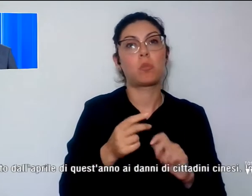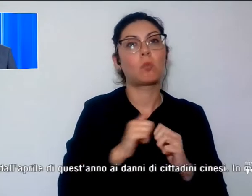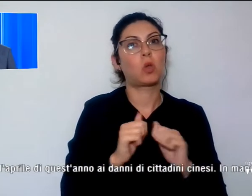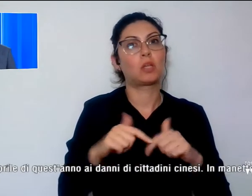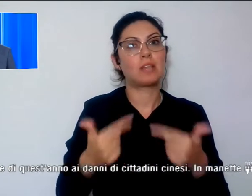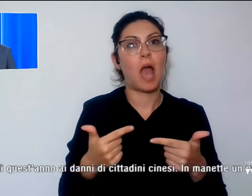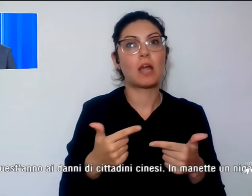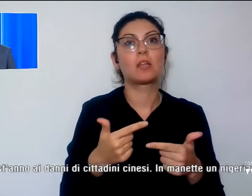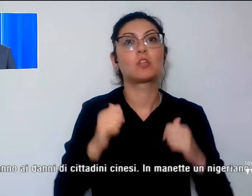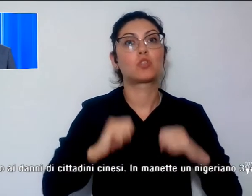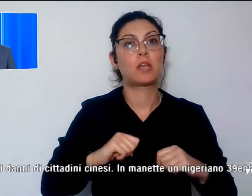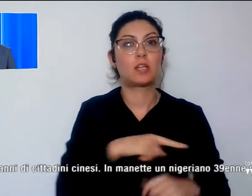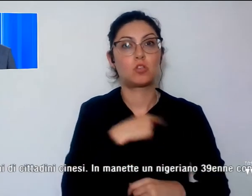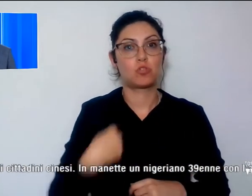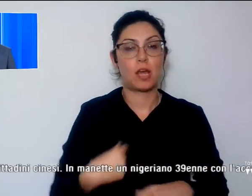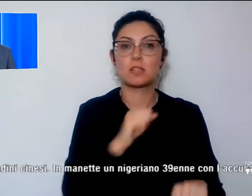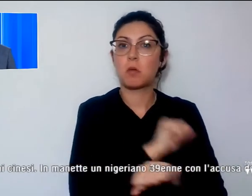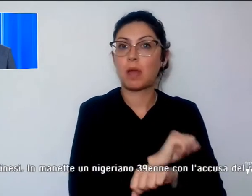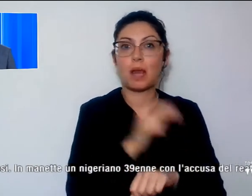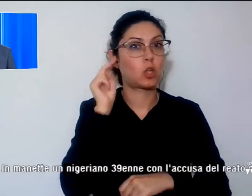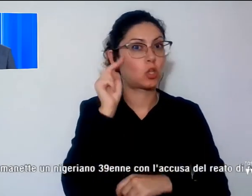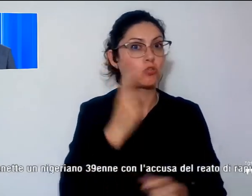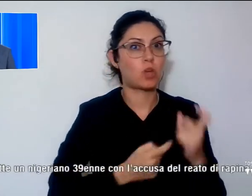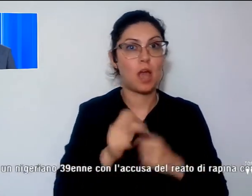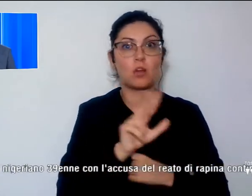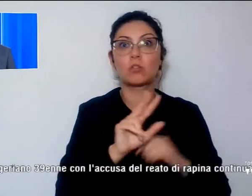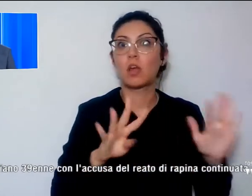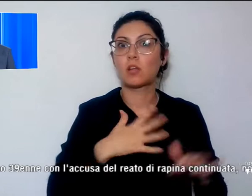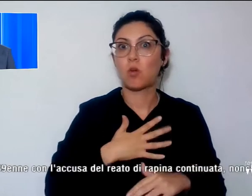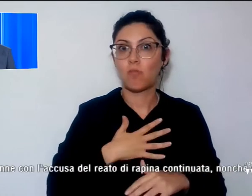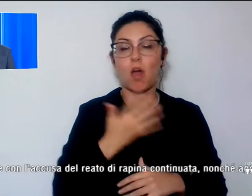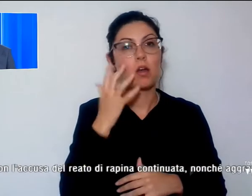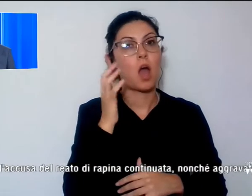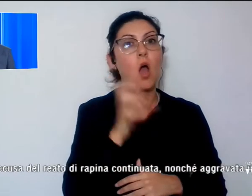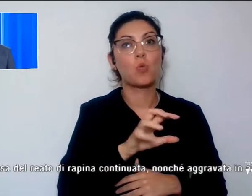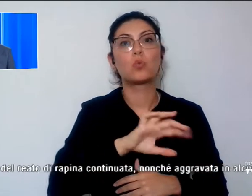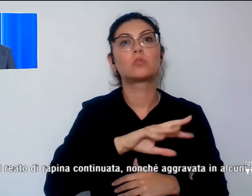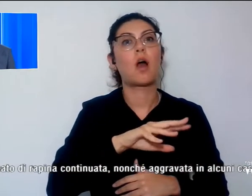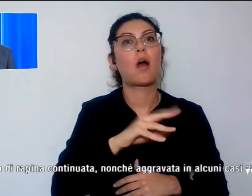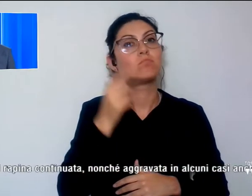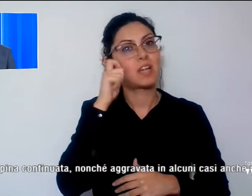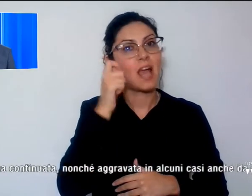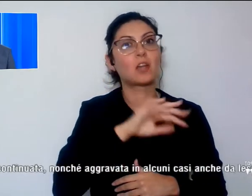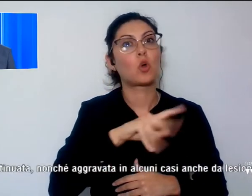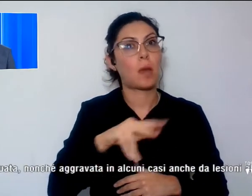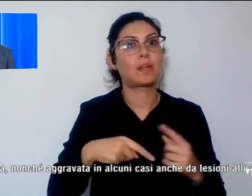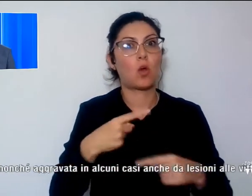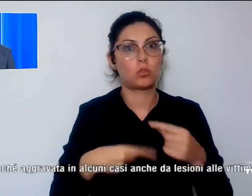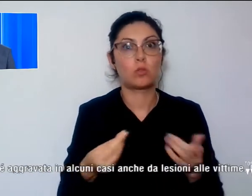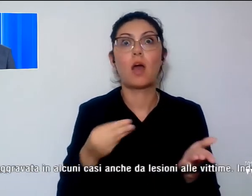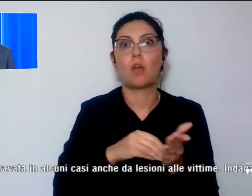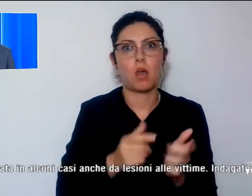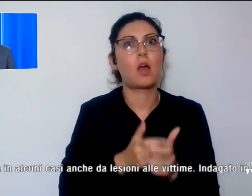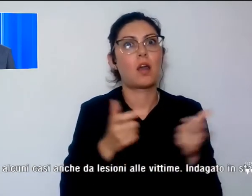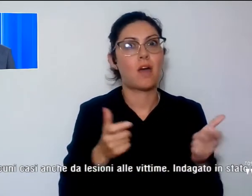In manette un nigeriano, 39enne, con l'accusa del reato di rapina continuata, nonché aggravata in alcuni casi,